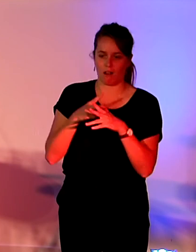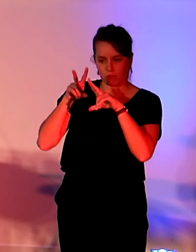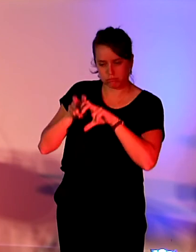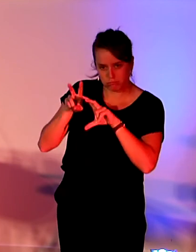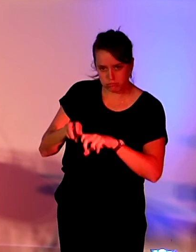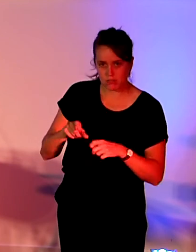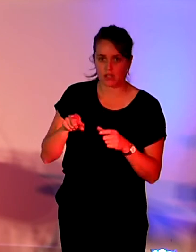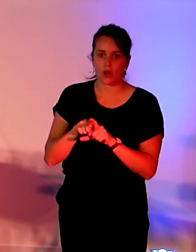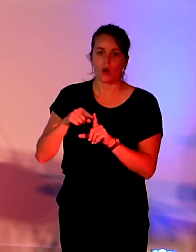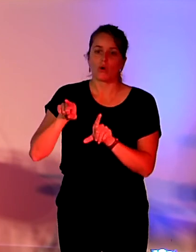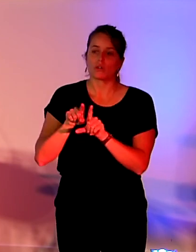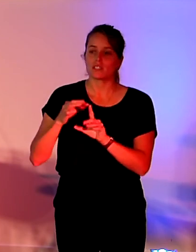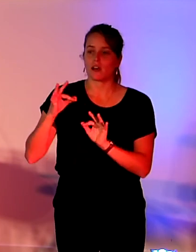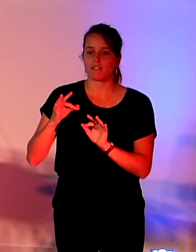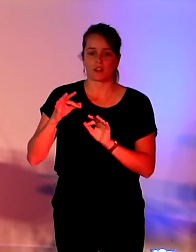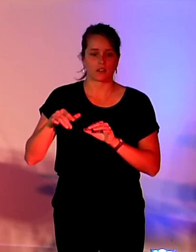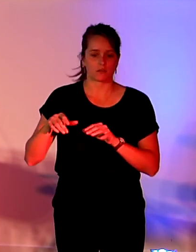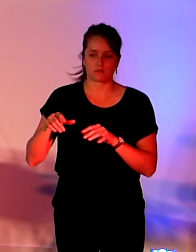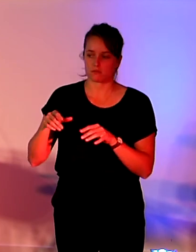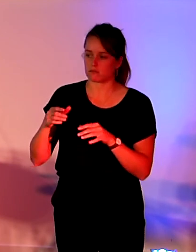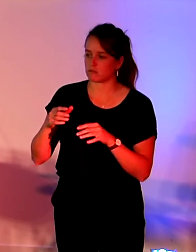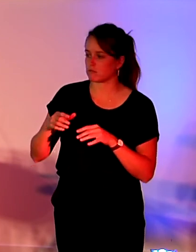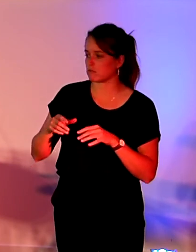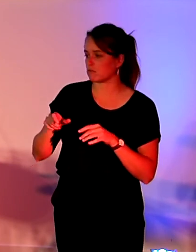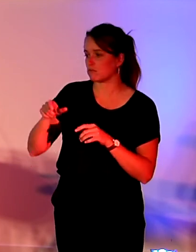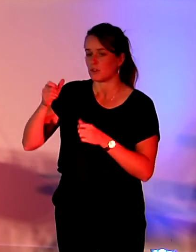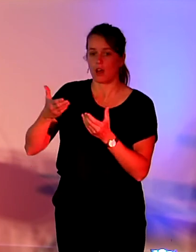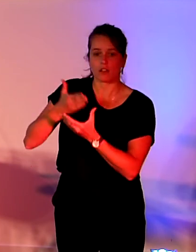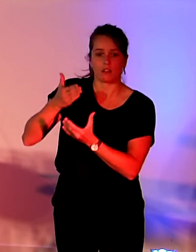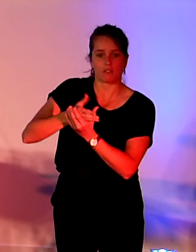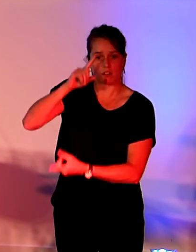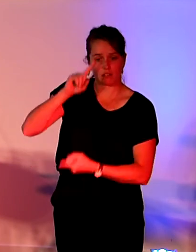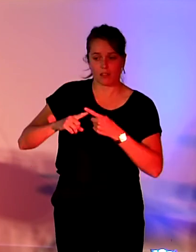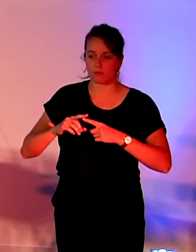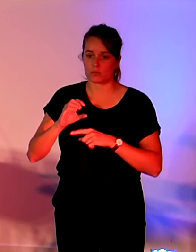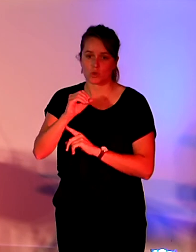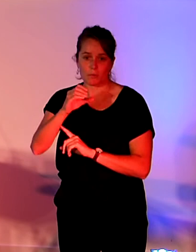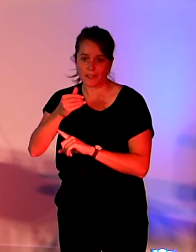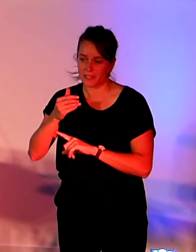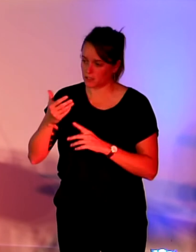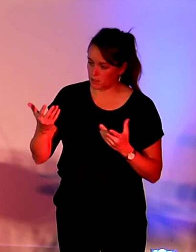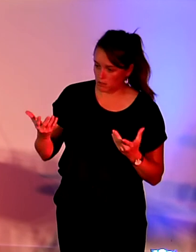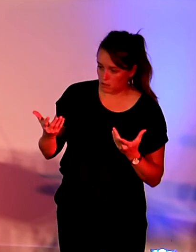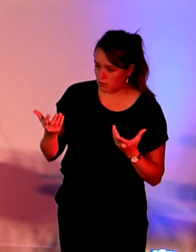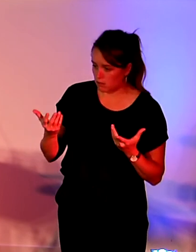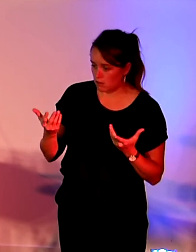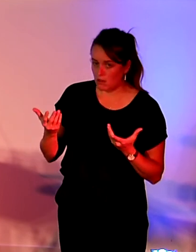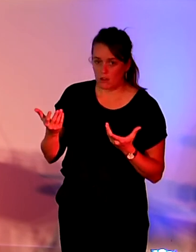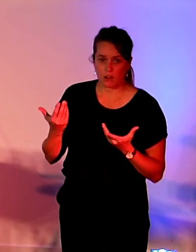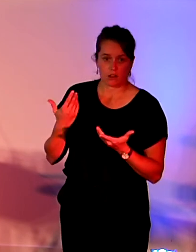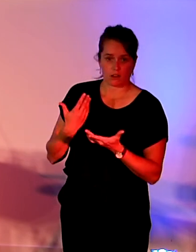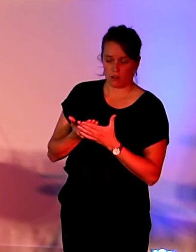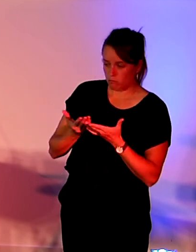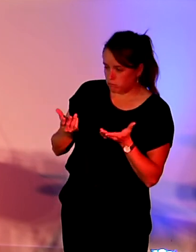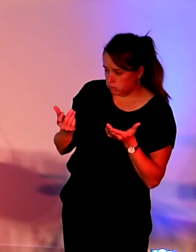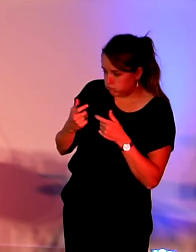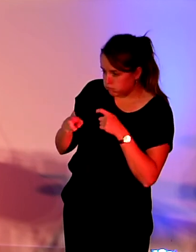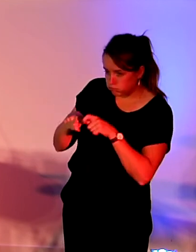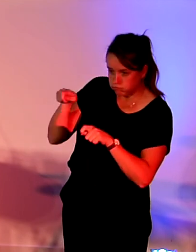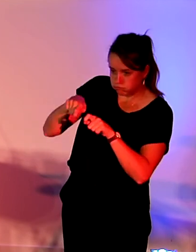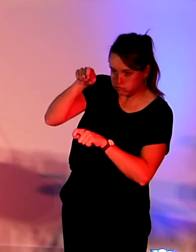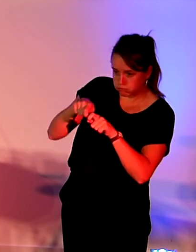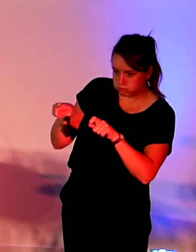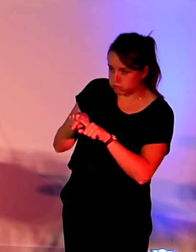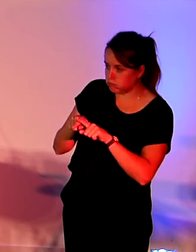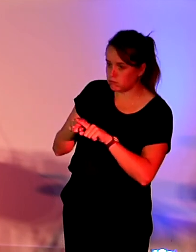'un baromètre des acteurs du numérique afin de comparer les impacts environnementaux du numérique à différents niveaux de la